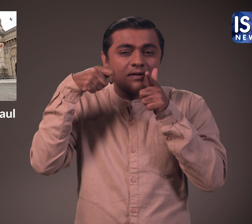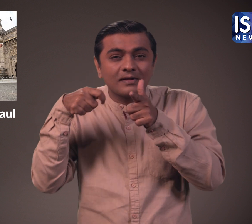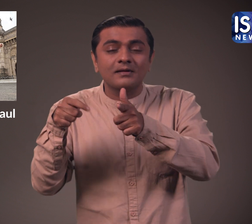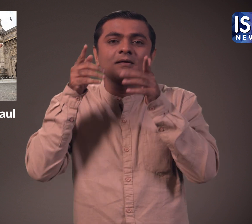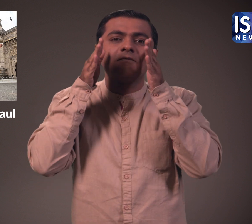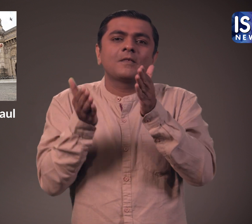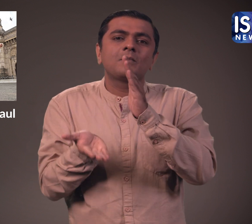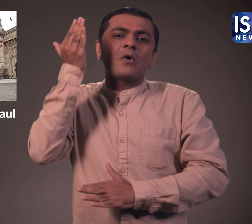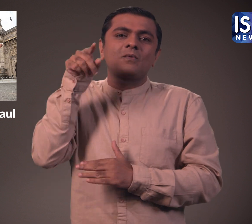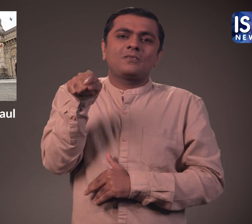एक वीडियो समर्पित किया।